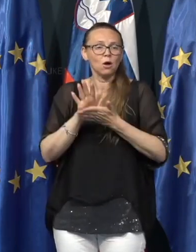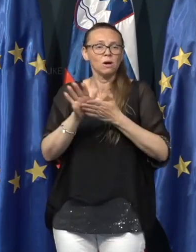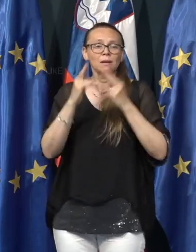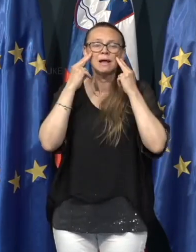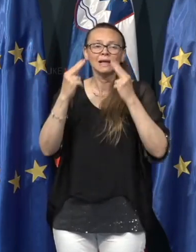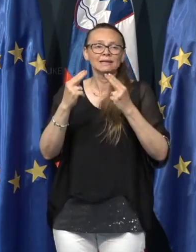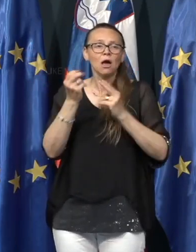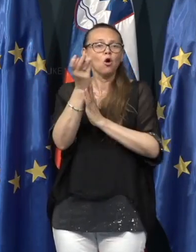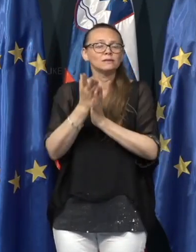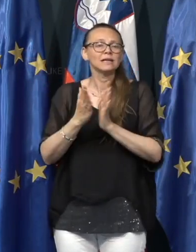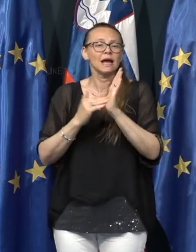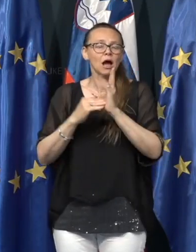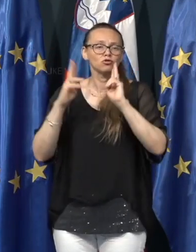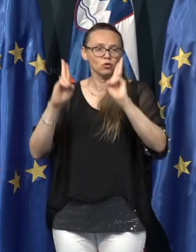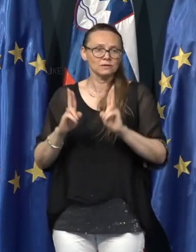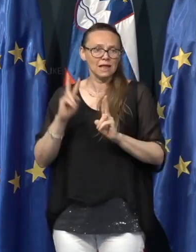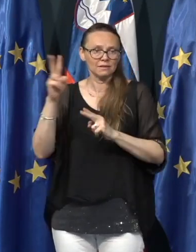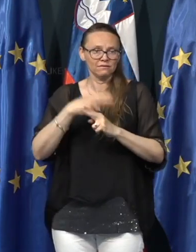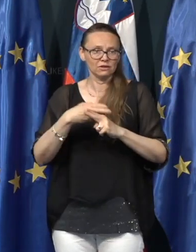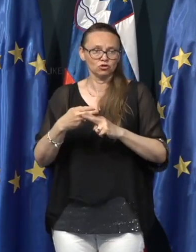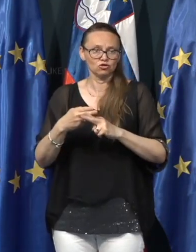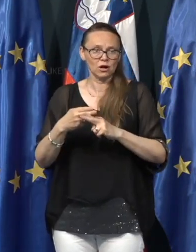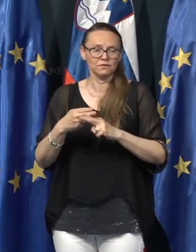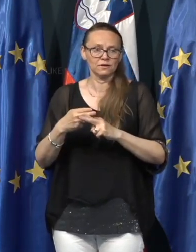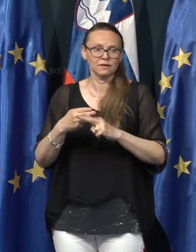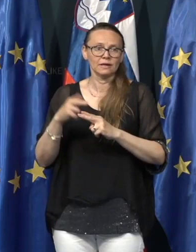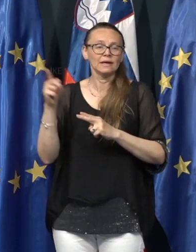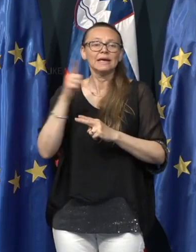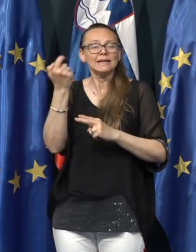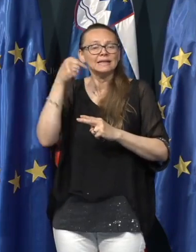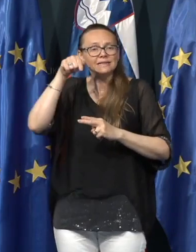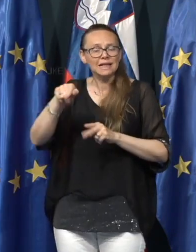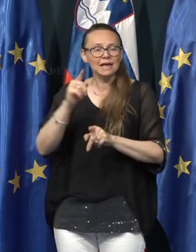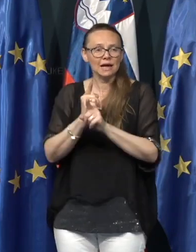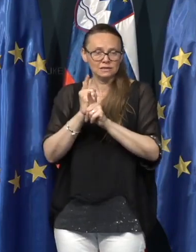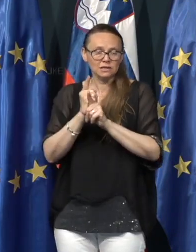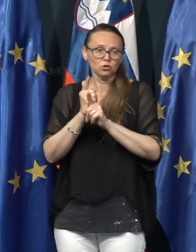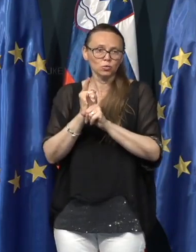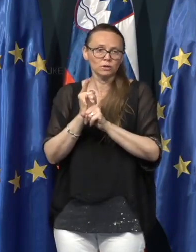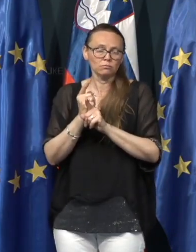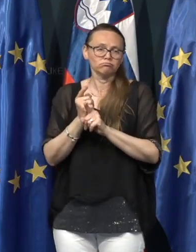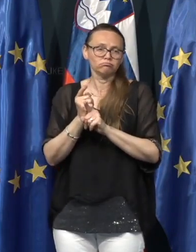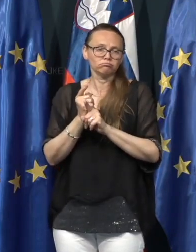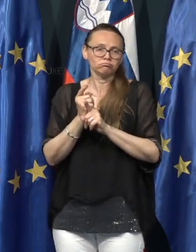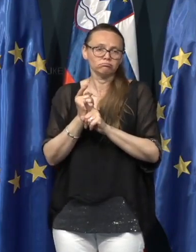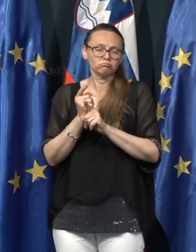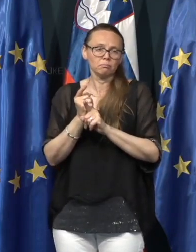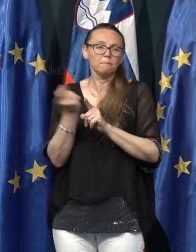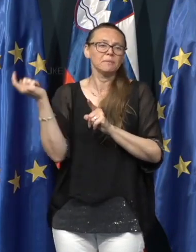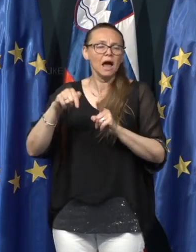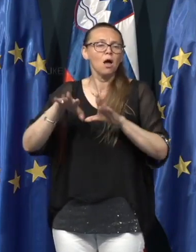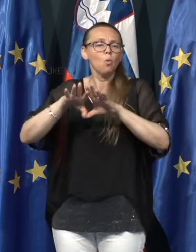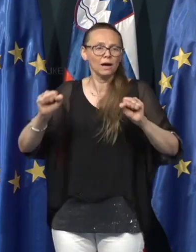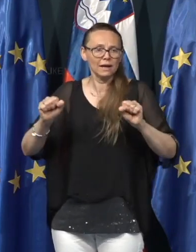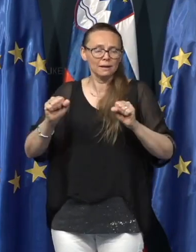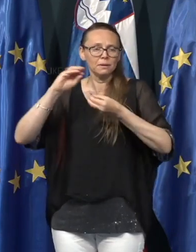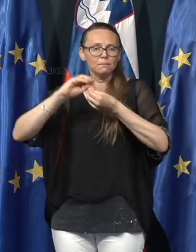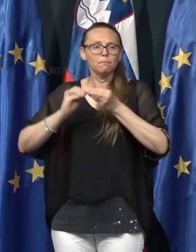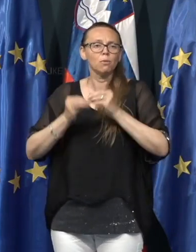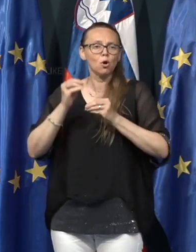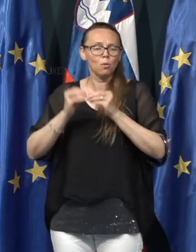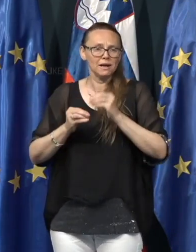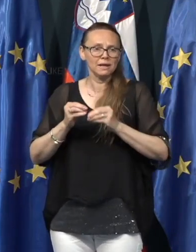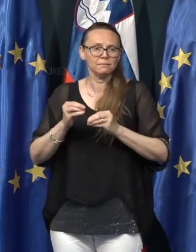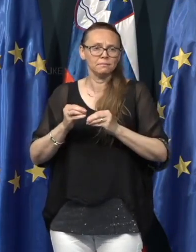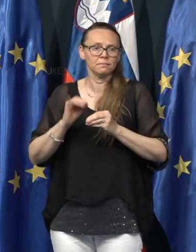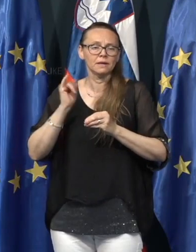ocene, kakšno je stanje v državi in iz tega tudi izhajajo nekako ukrepi. Problem vsega tega izhaja